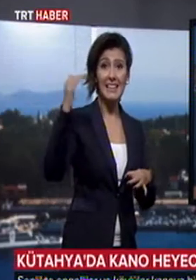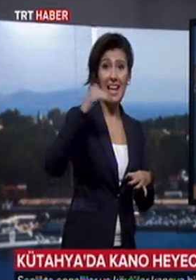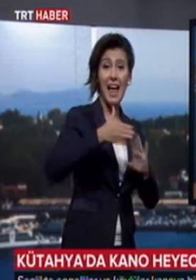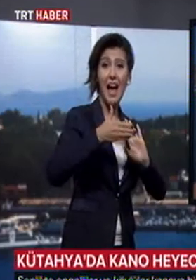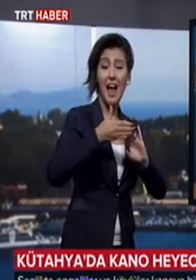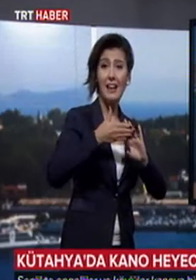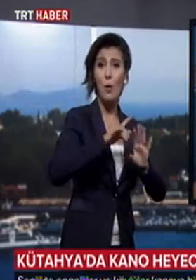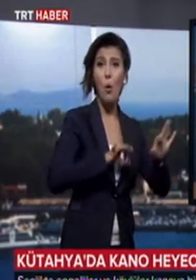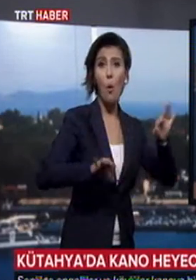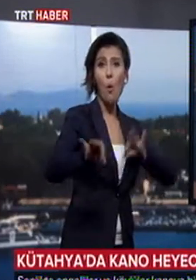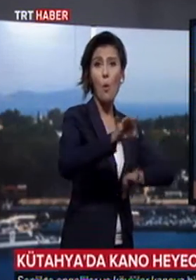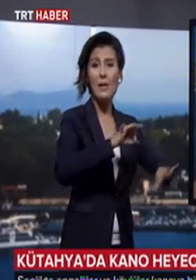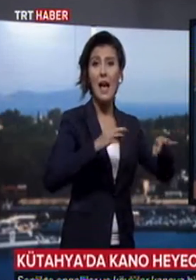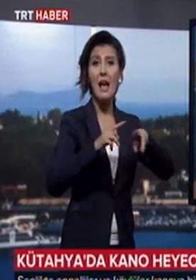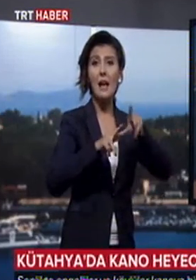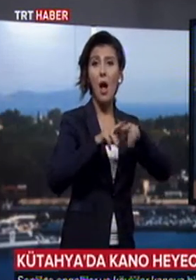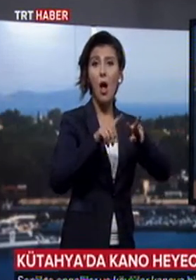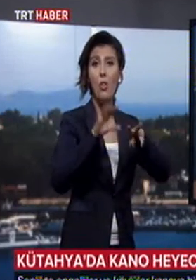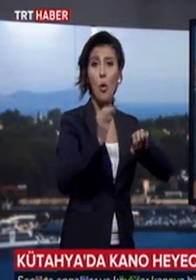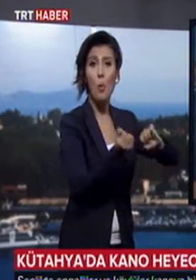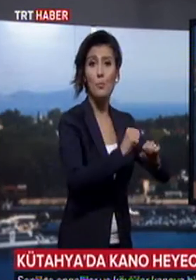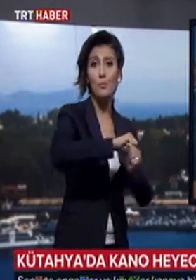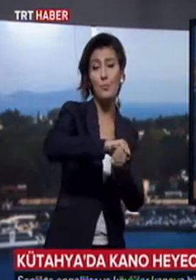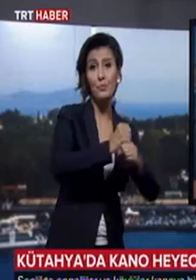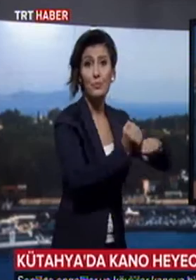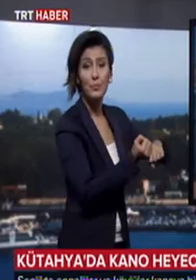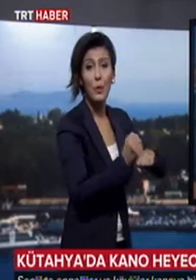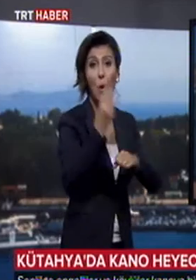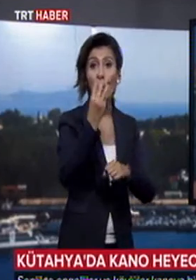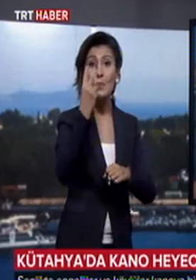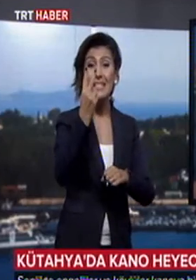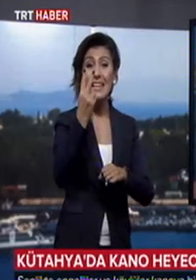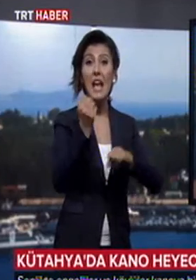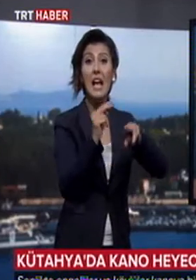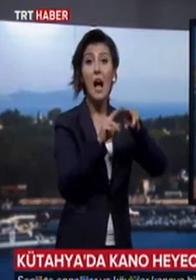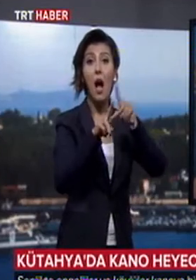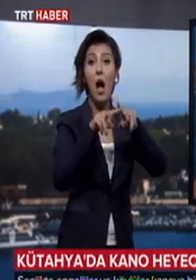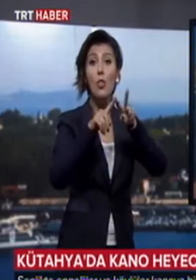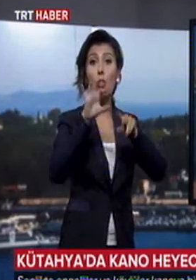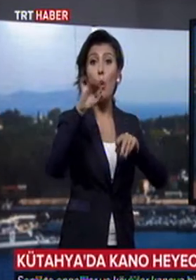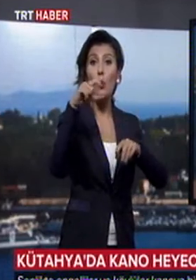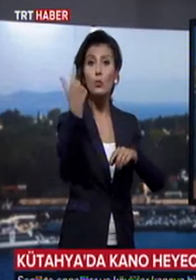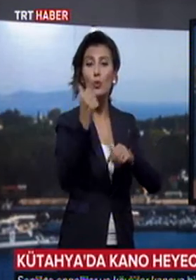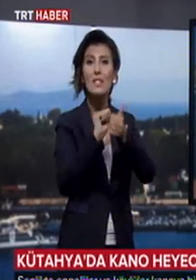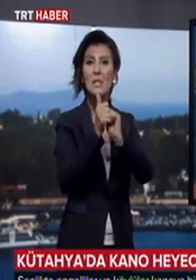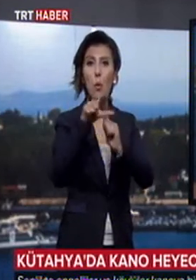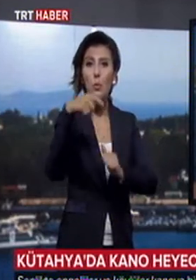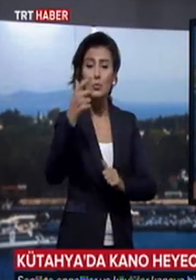kanocularımız, 32 kano birçok ilimizden gelerek bizim buradaki göletimizin güzelliğini hem onlar